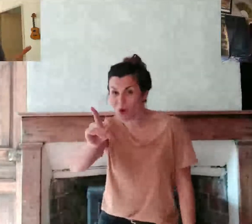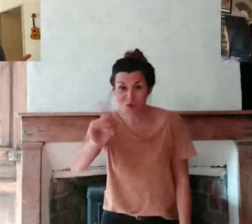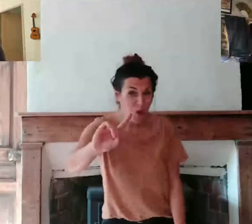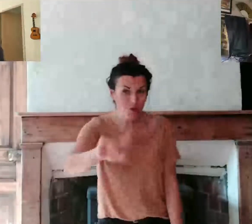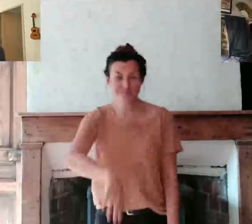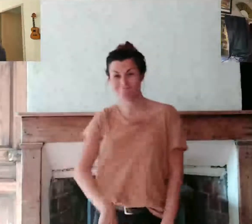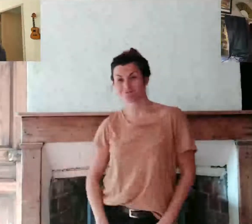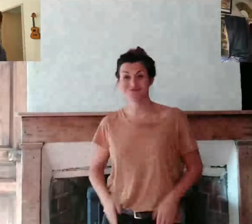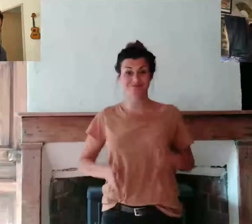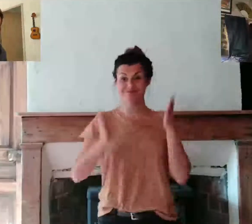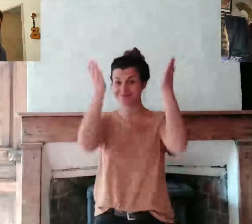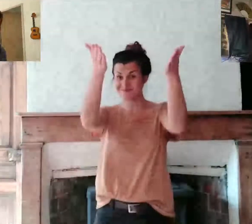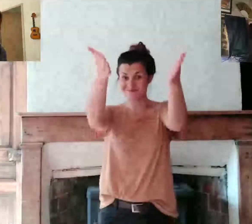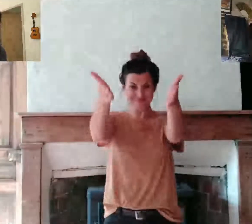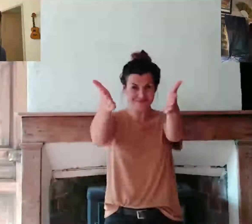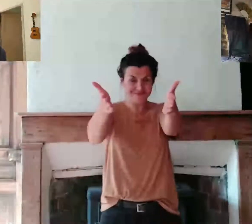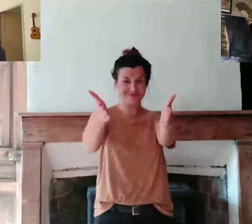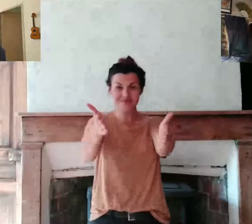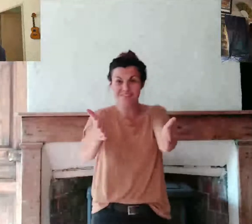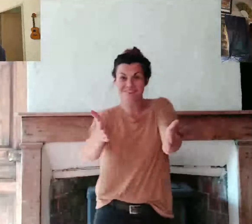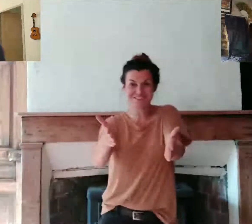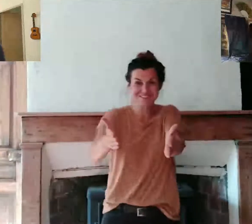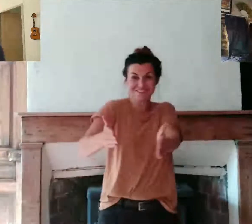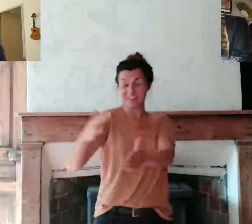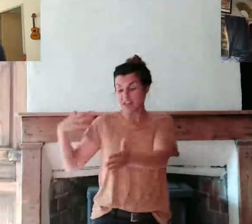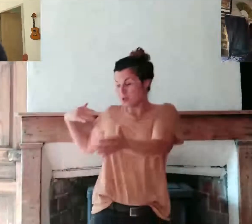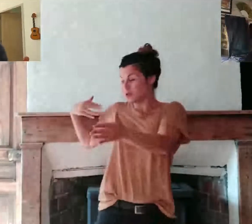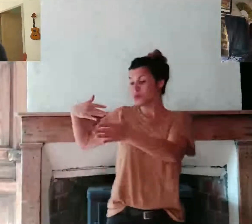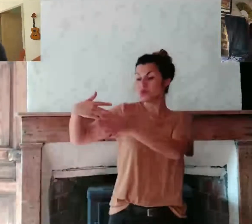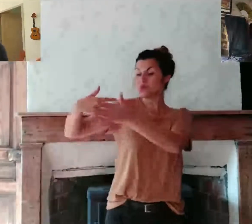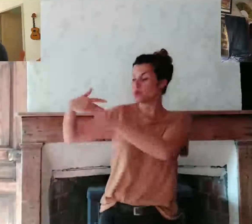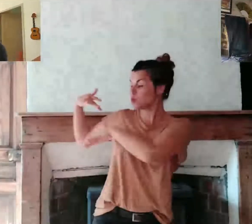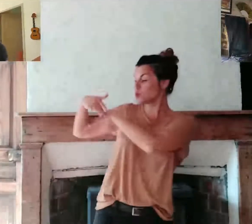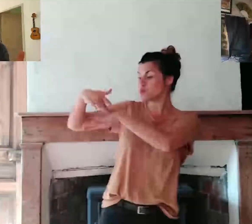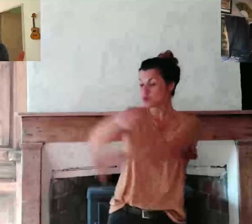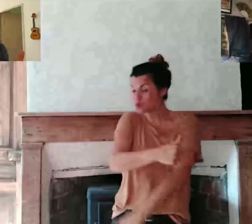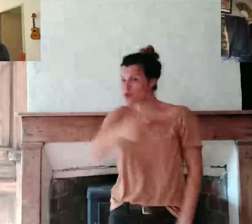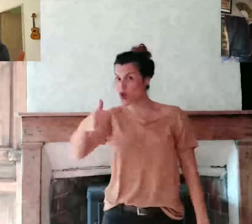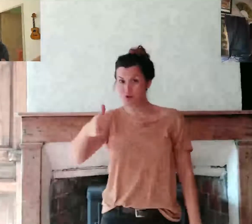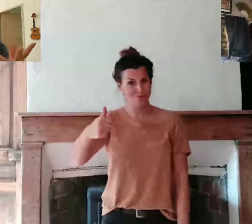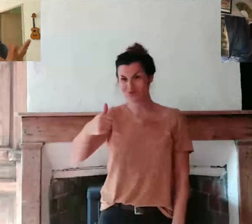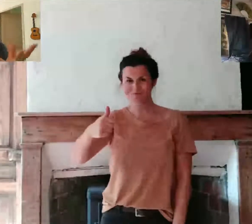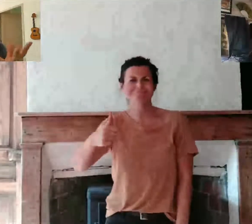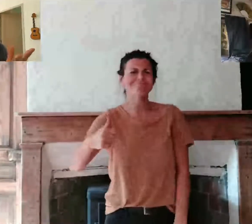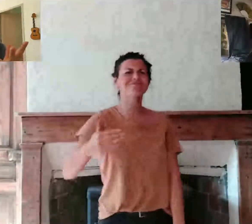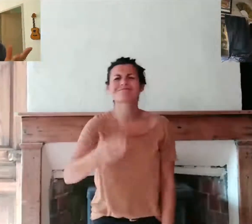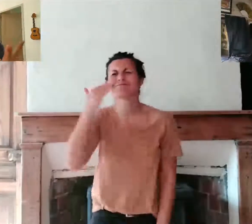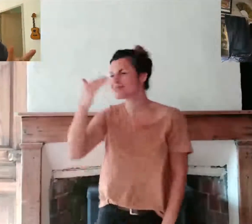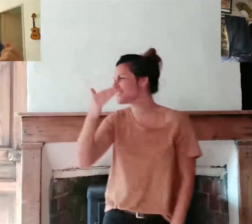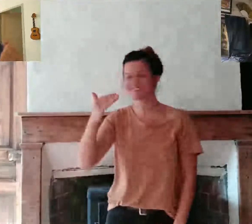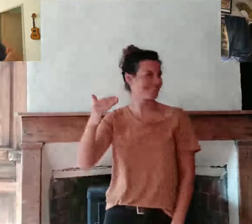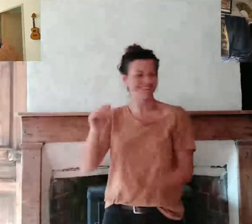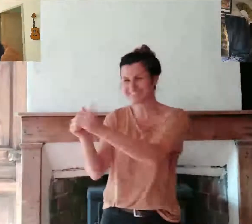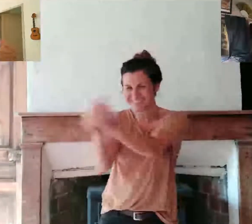non Ne jamais croire qu'on est le seul dans notre histoire Et si